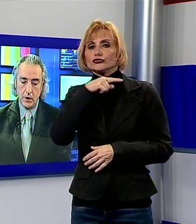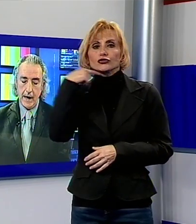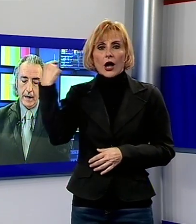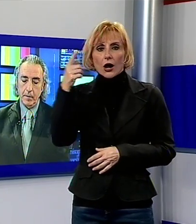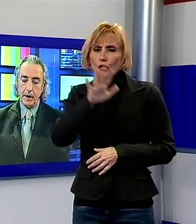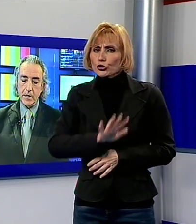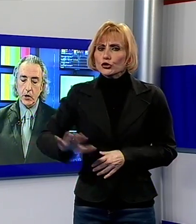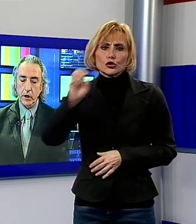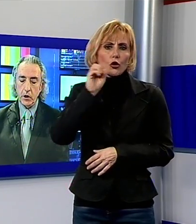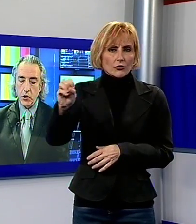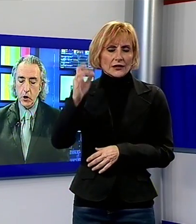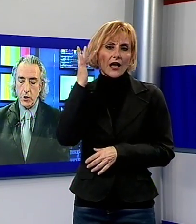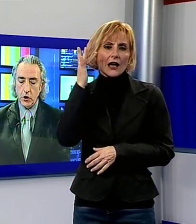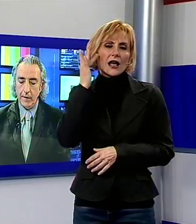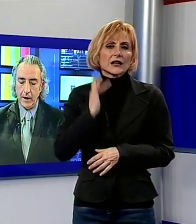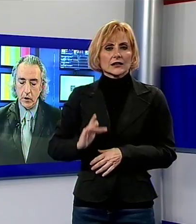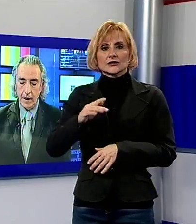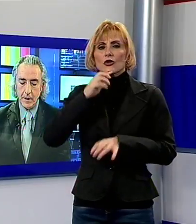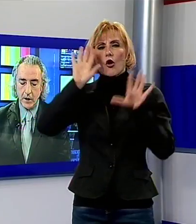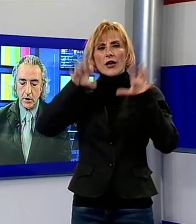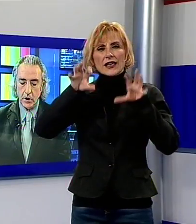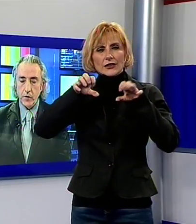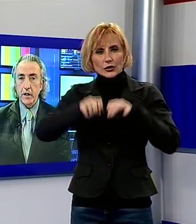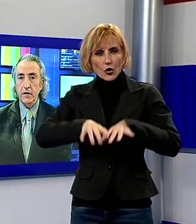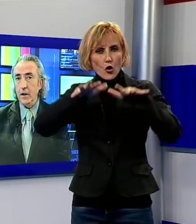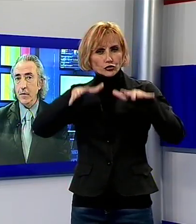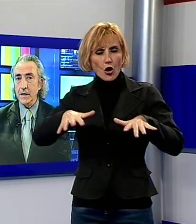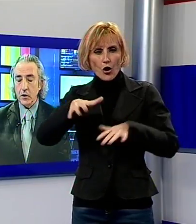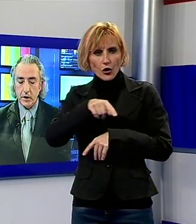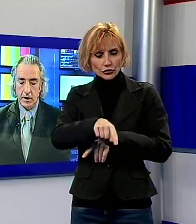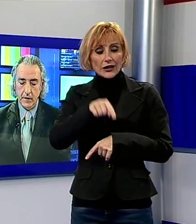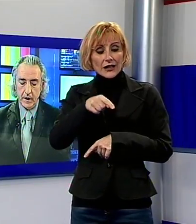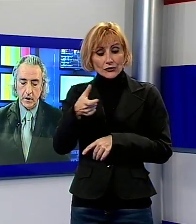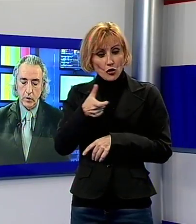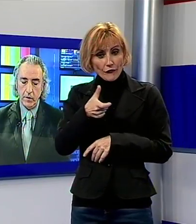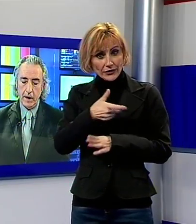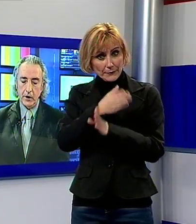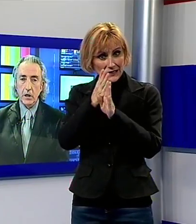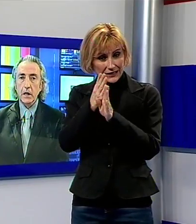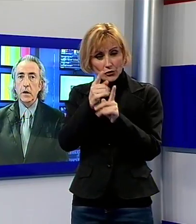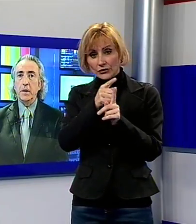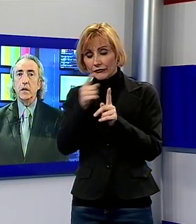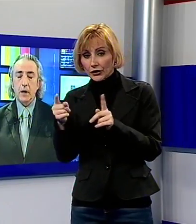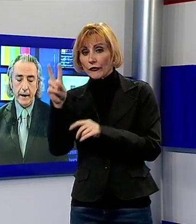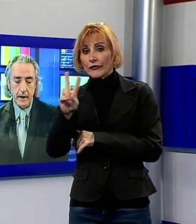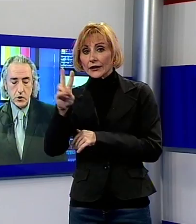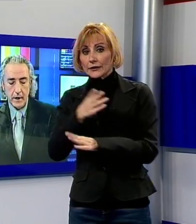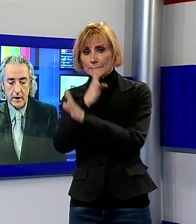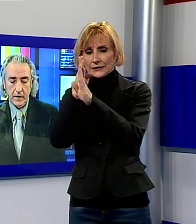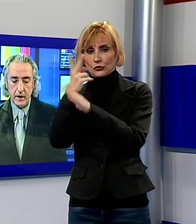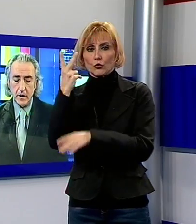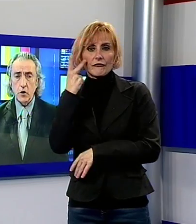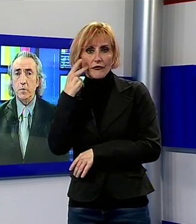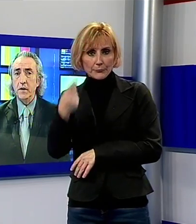tutta la Toscana per rischio idrogeologico valido dalla mezzanotte di giovedì fino alla mezzanotte di venerdì 2 febbraio. In particolare nella